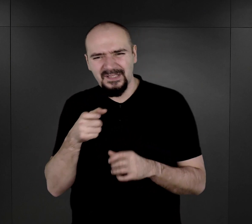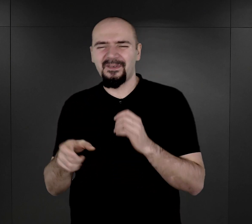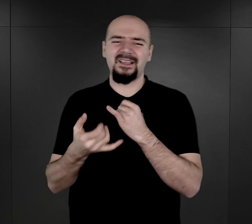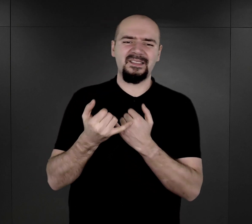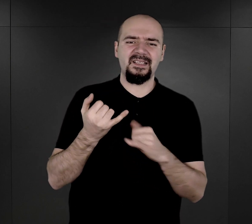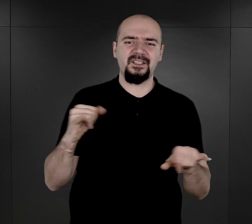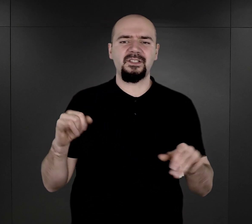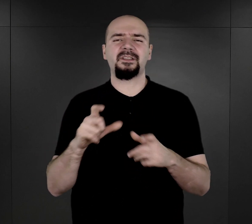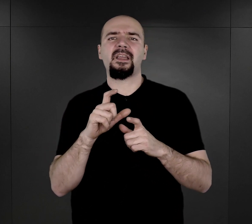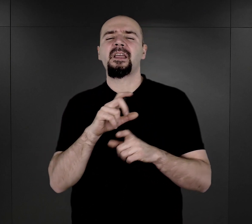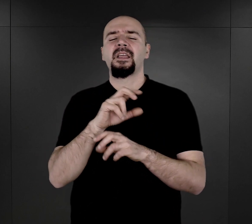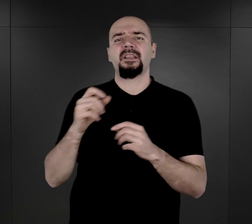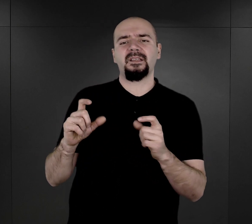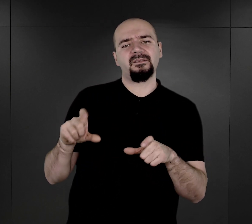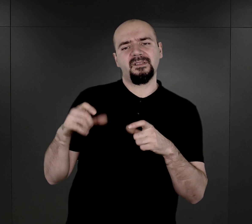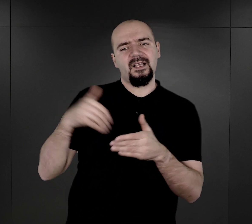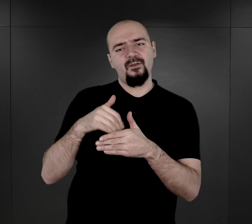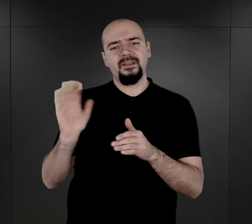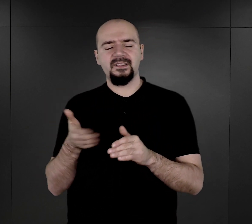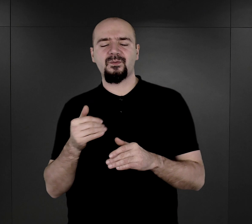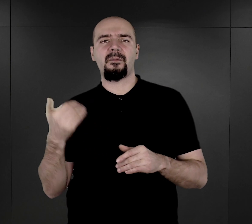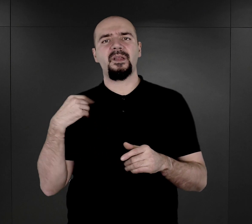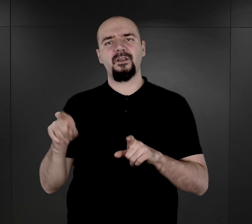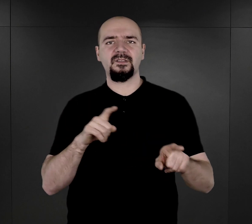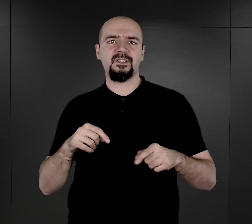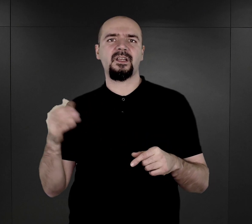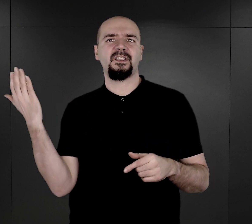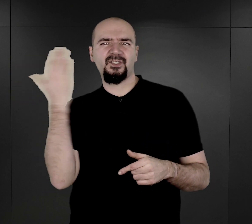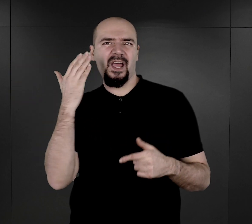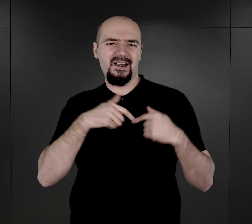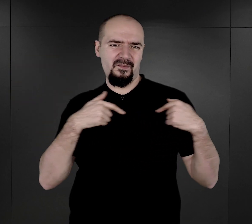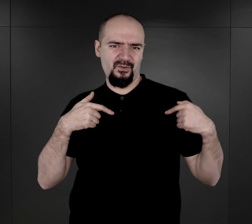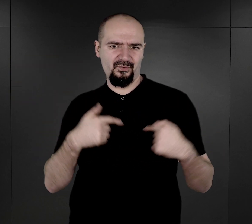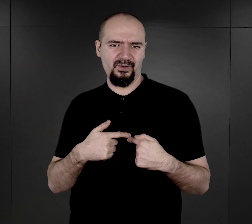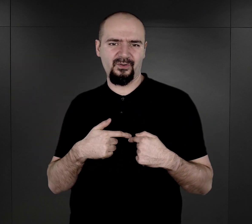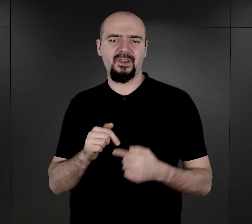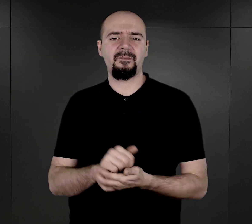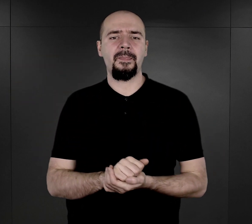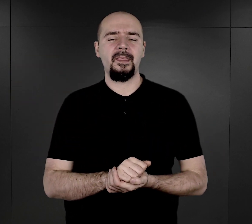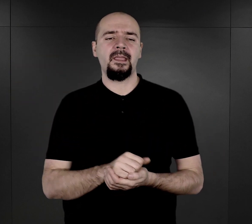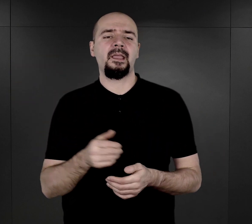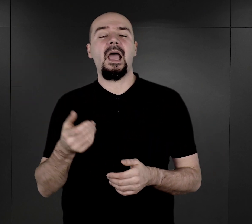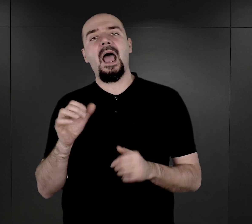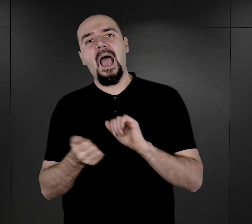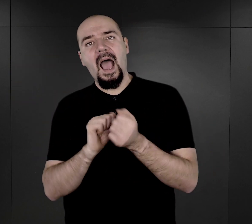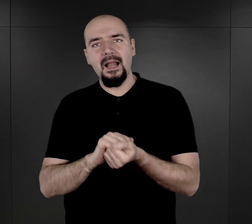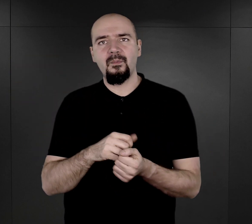oznaczani najczęściej trójkątem czarnym dla więźniów aspołecznych, bądź też zielonym dla